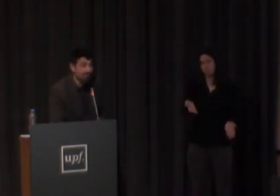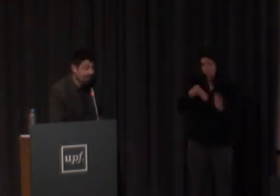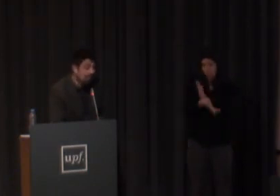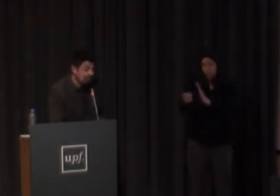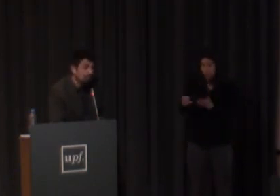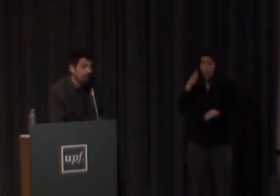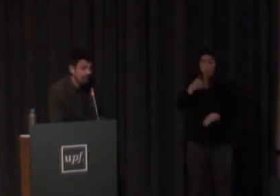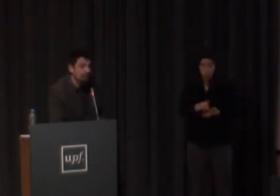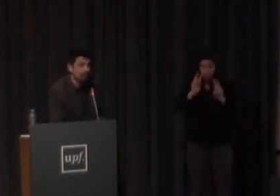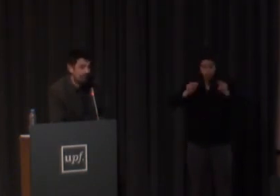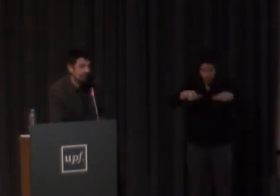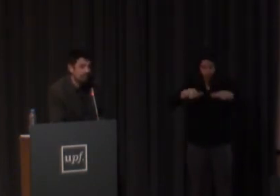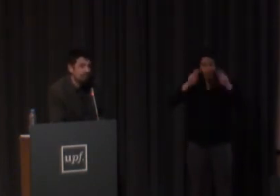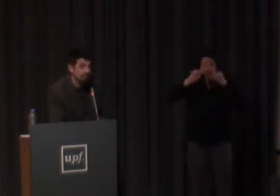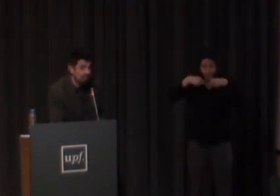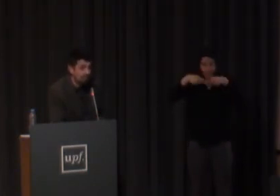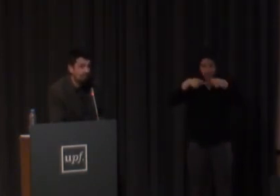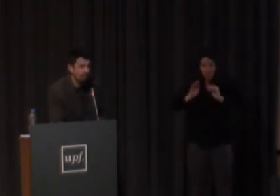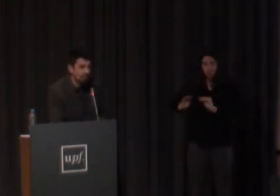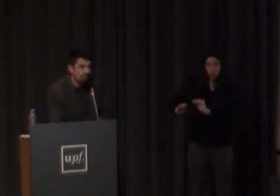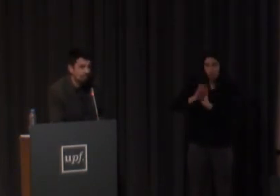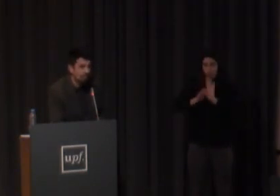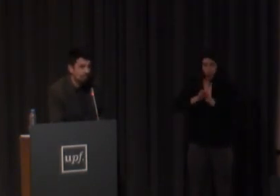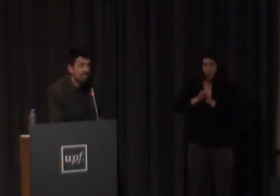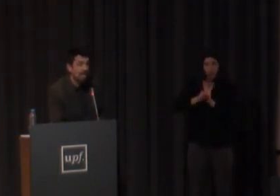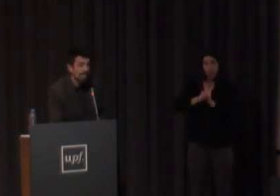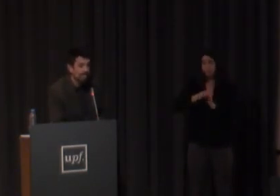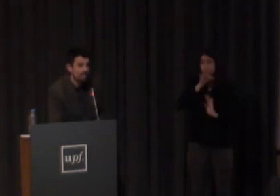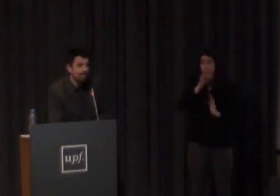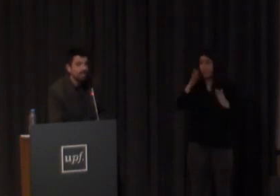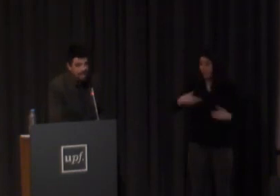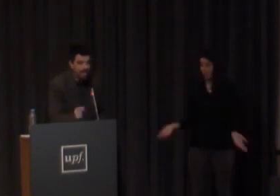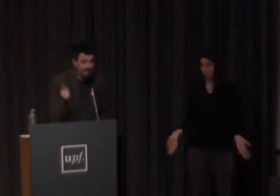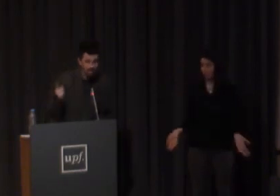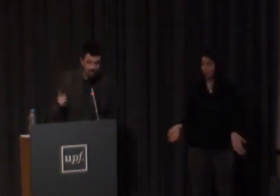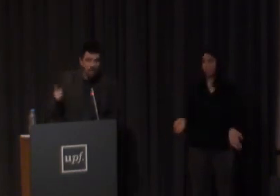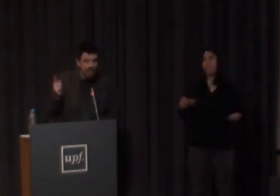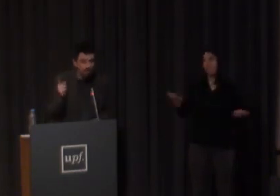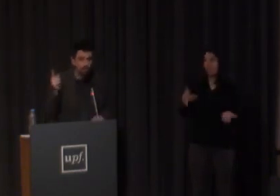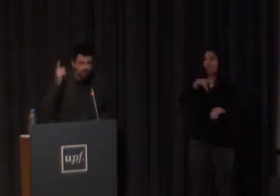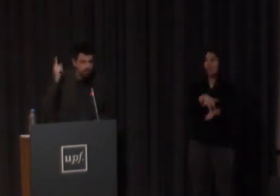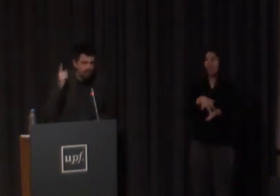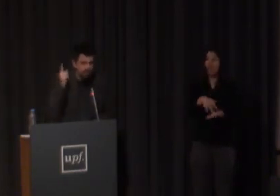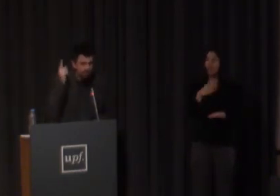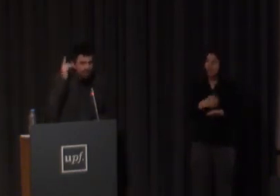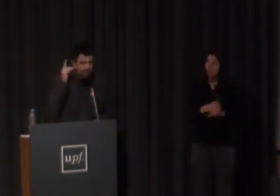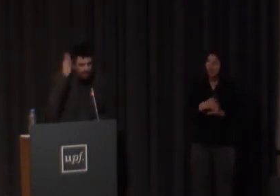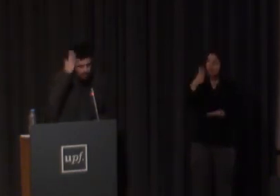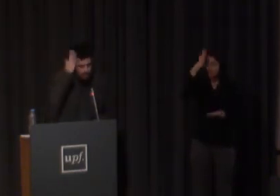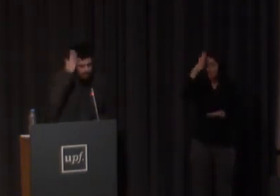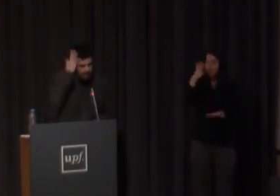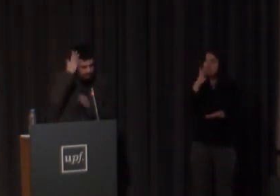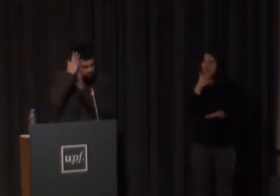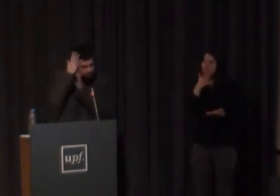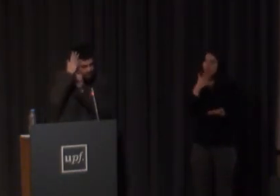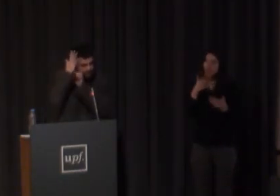reflexionar fonológicamente sobre él sobre cómo se construye y ahí sí y ahí ya determinó ah no pues es un signo que